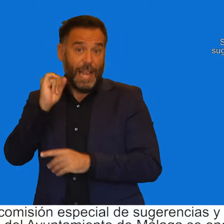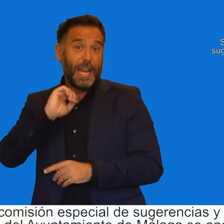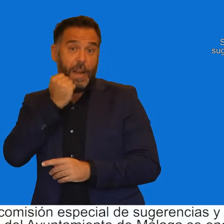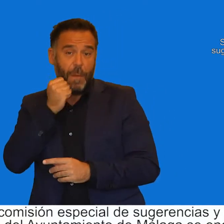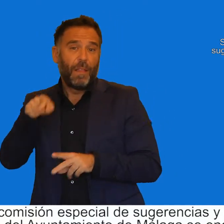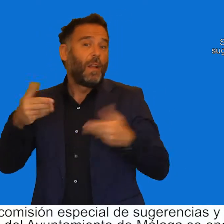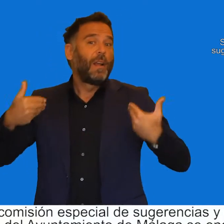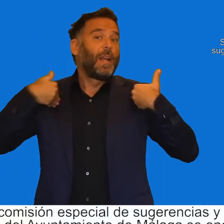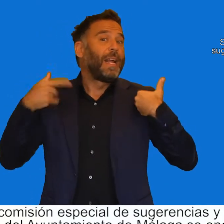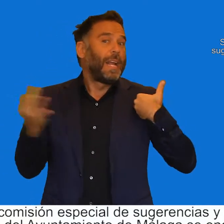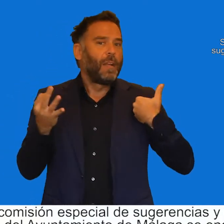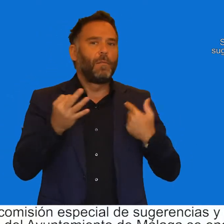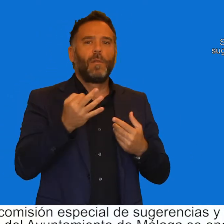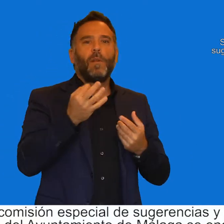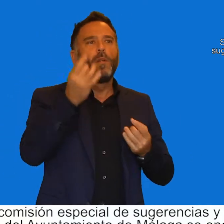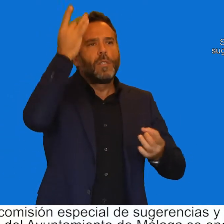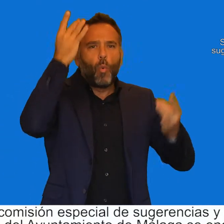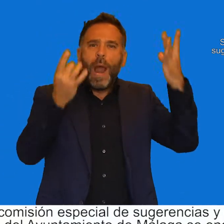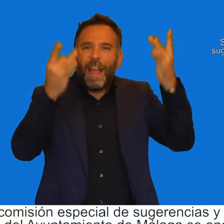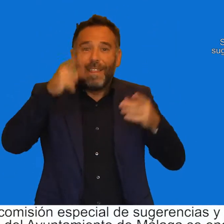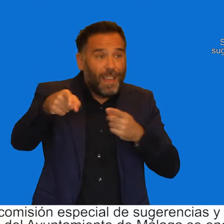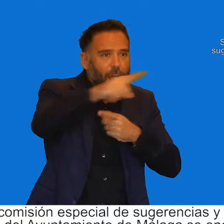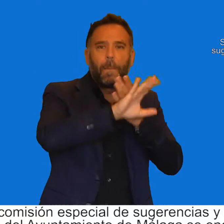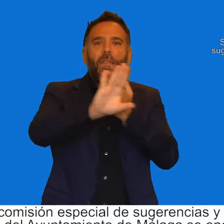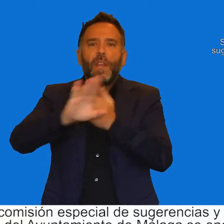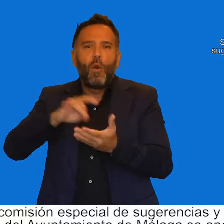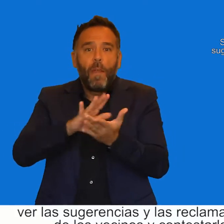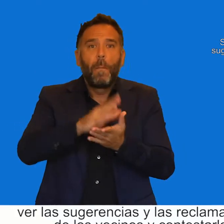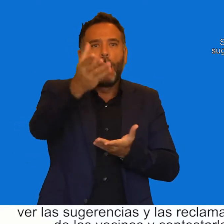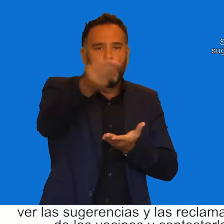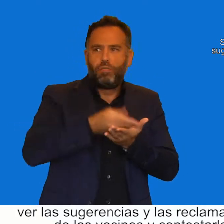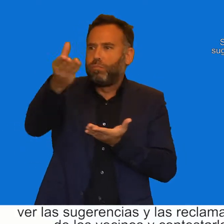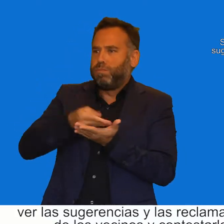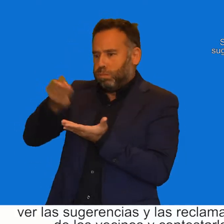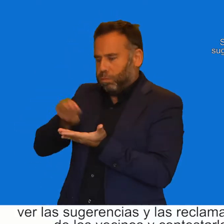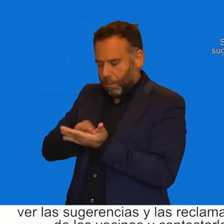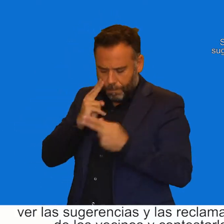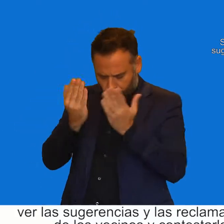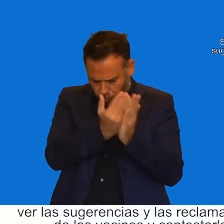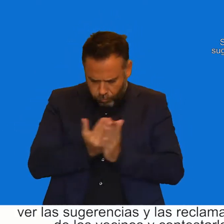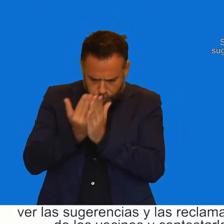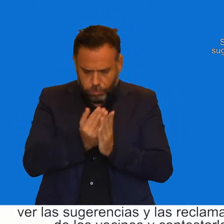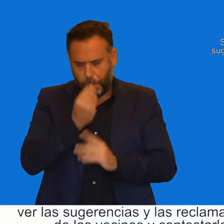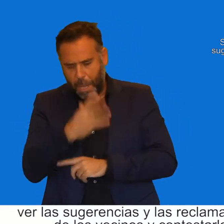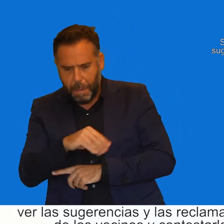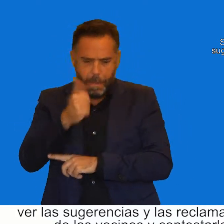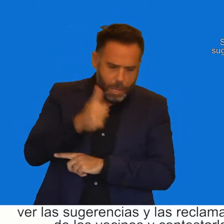Sugerencias y Reclamaciones del Ayuntamiento de Málaga se encarga de ver las sugerencias y las reclamaciones de los vecinos y